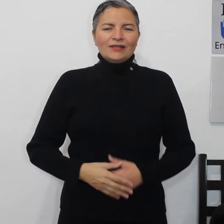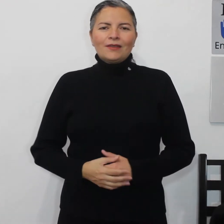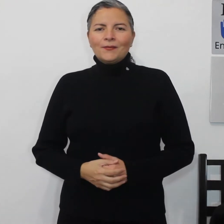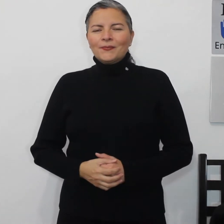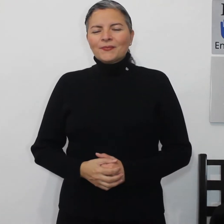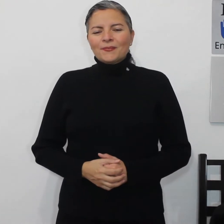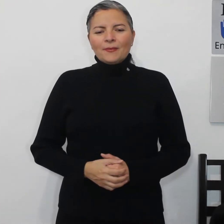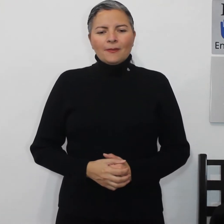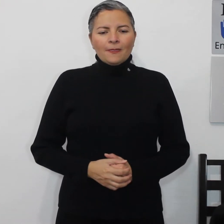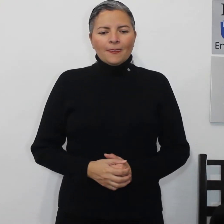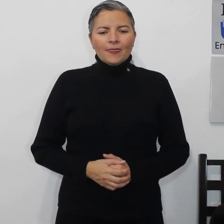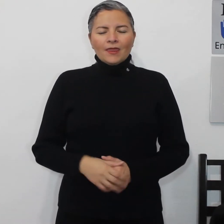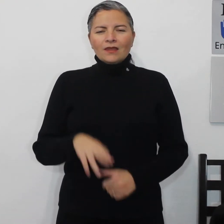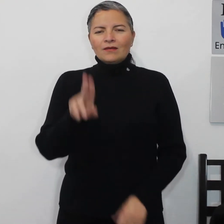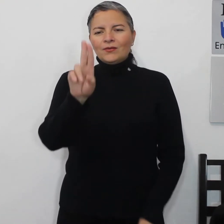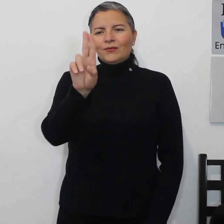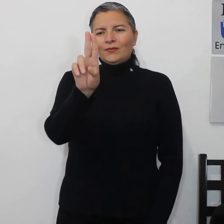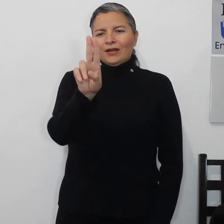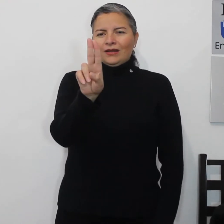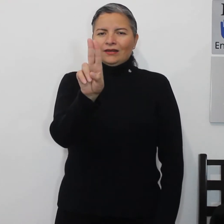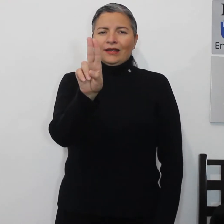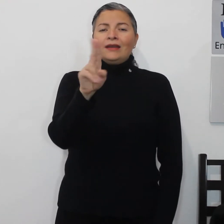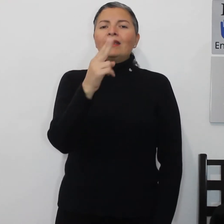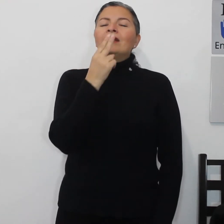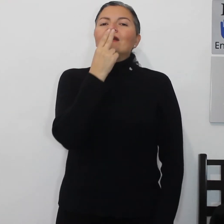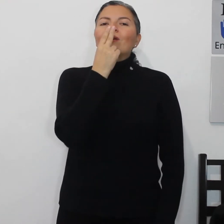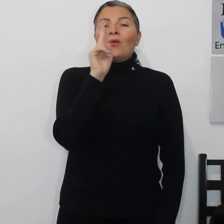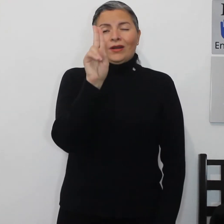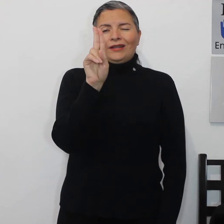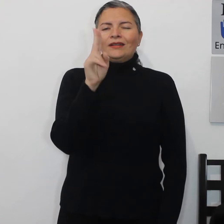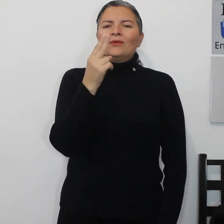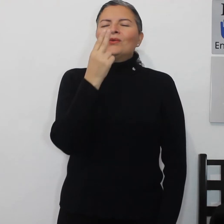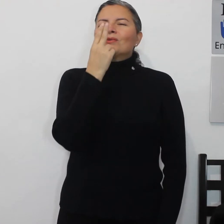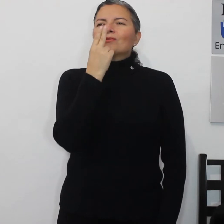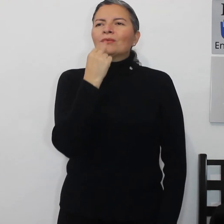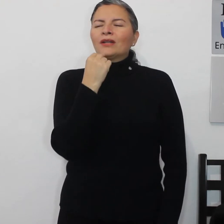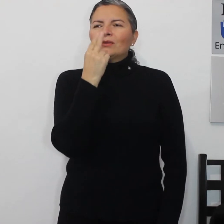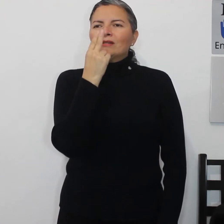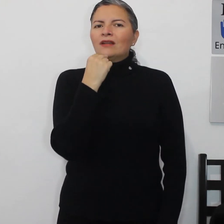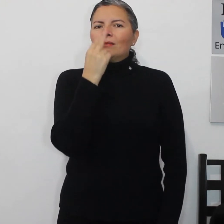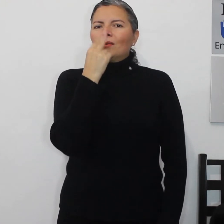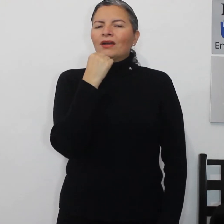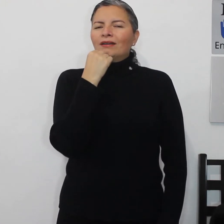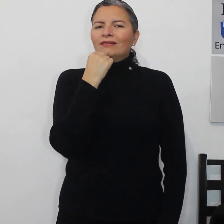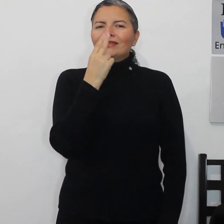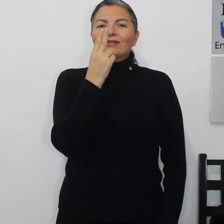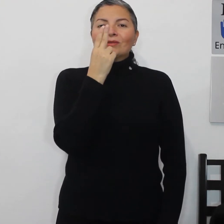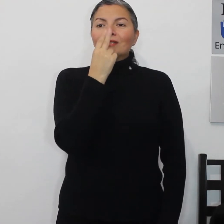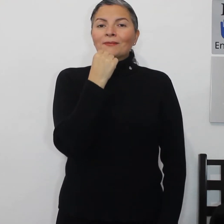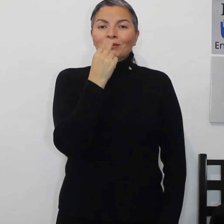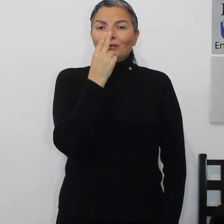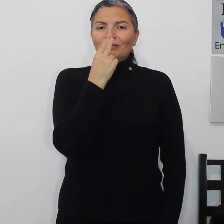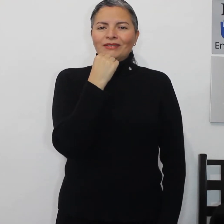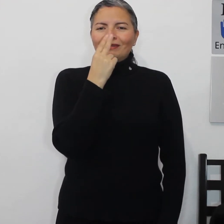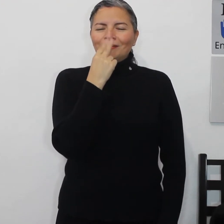pescado dulce la letra N o la letra U sobre nuestra boca y esto es dulce